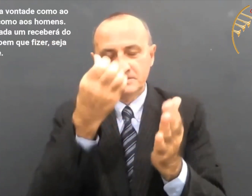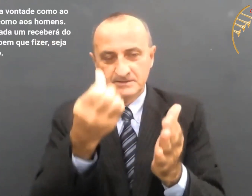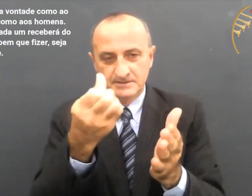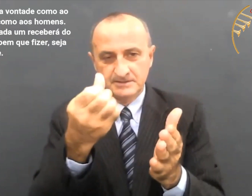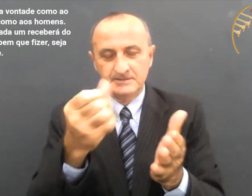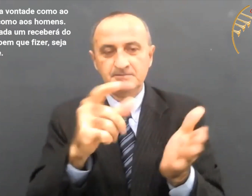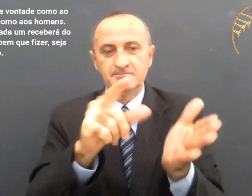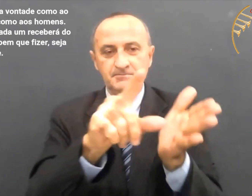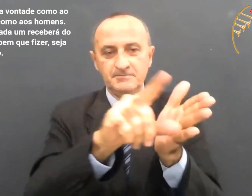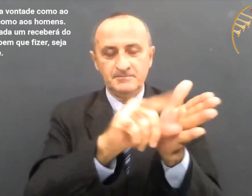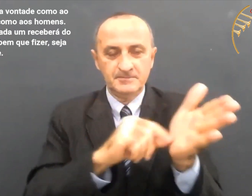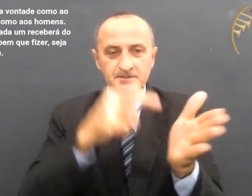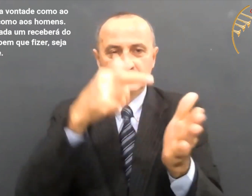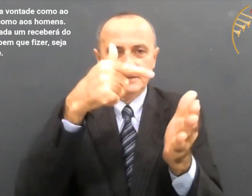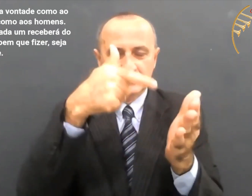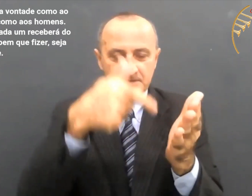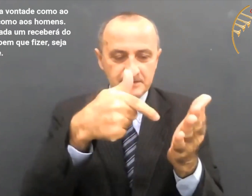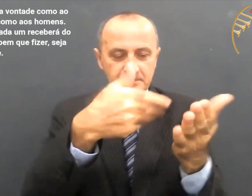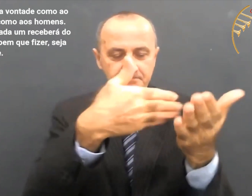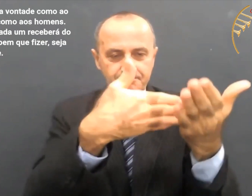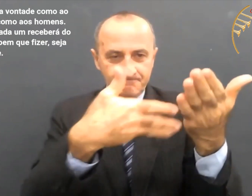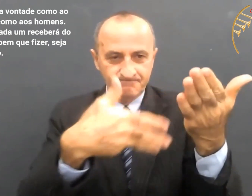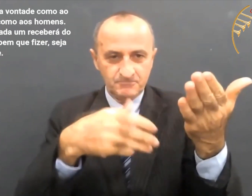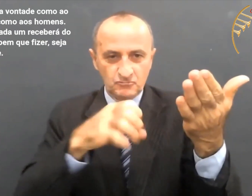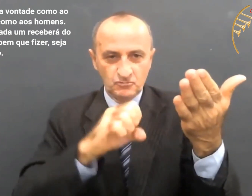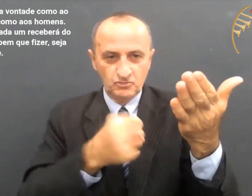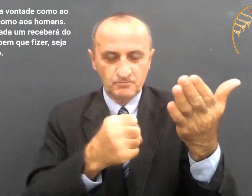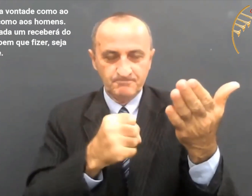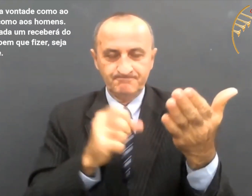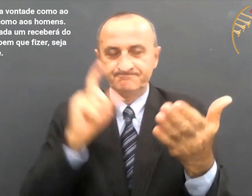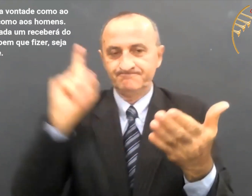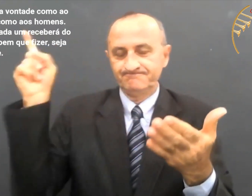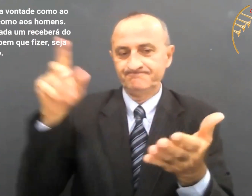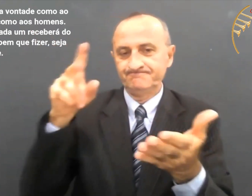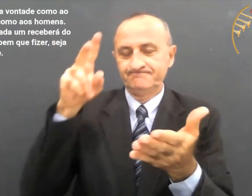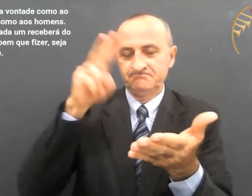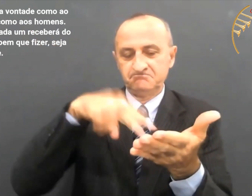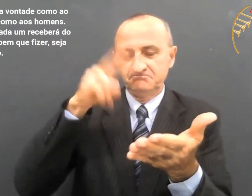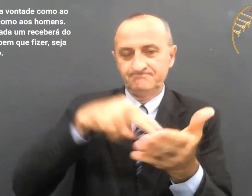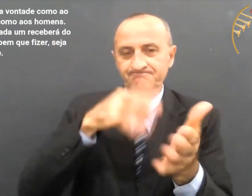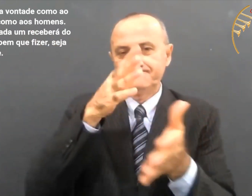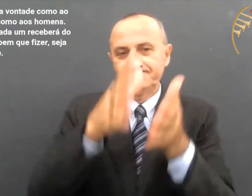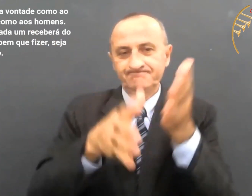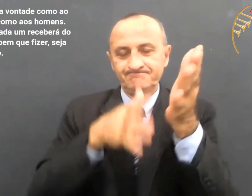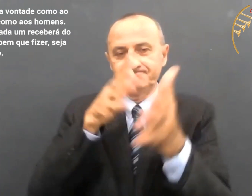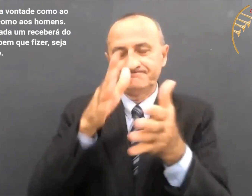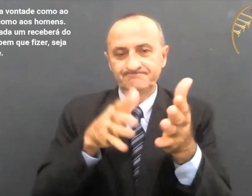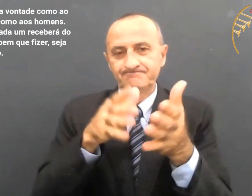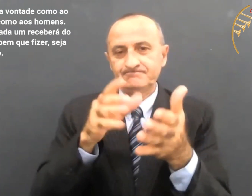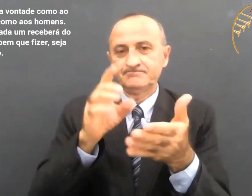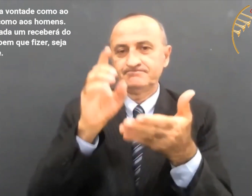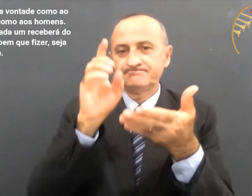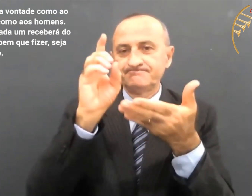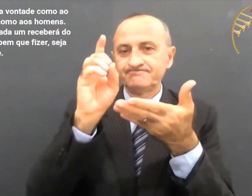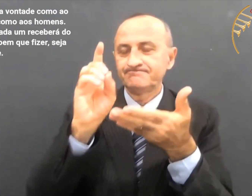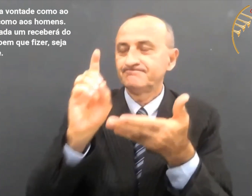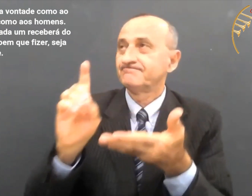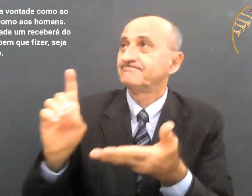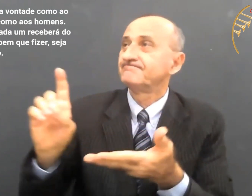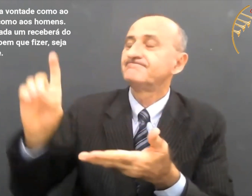versículos 7 e 8. Diz assim, vamos ler em língua de sinais. Servindo de boa